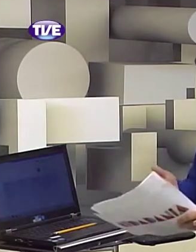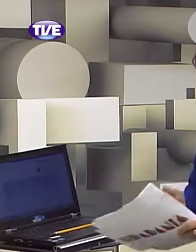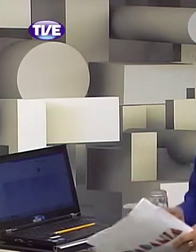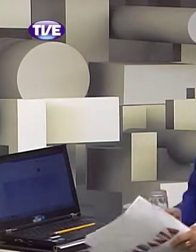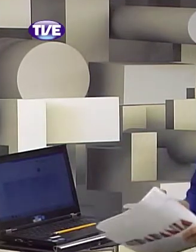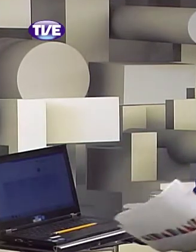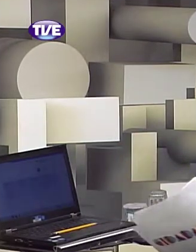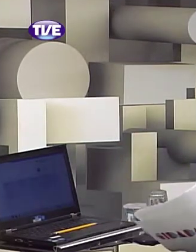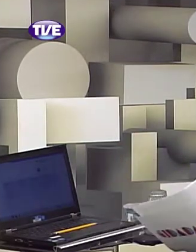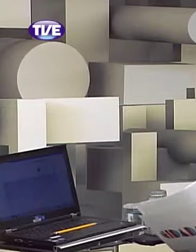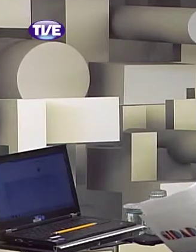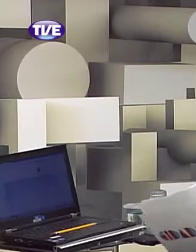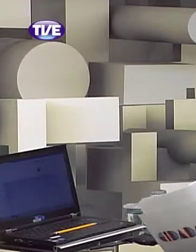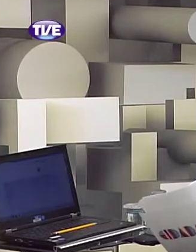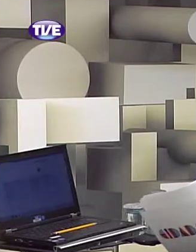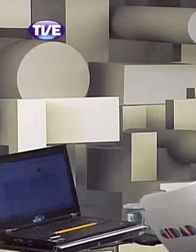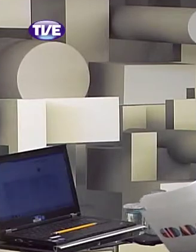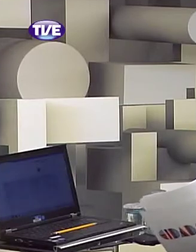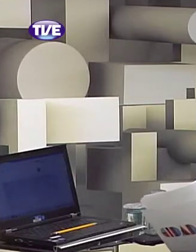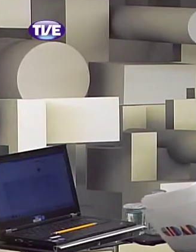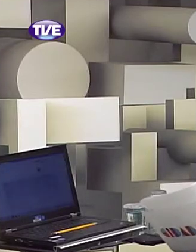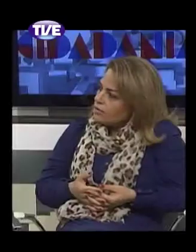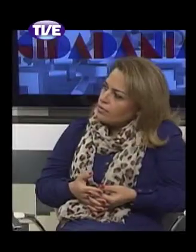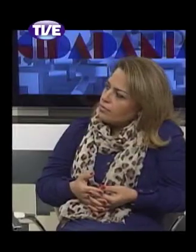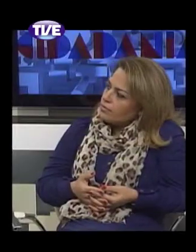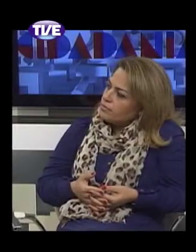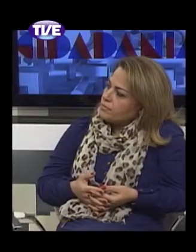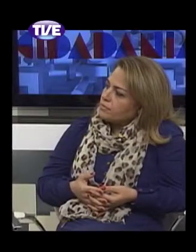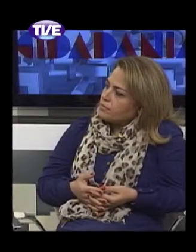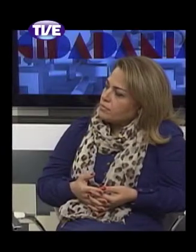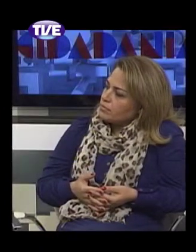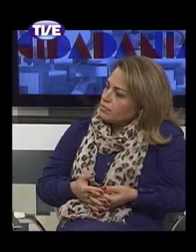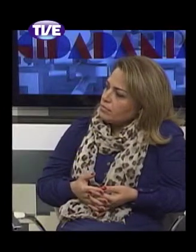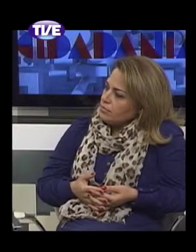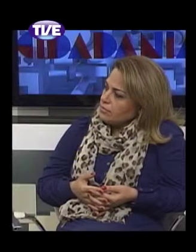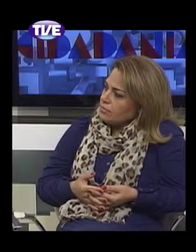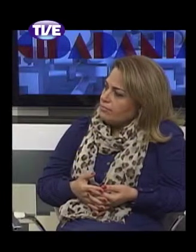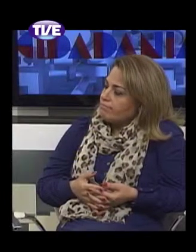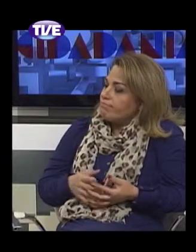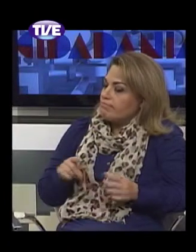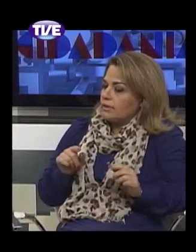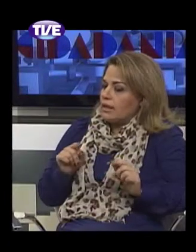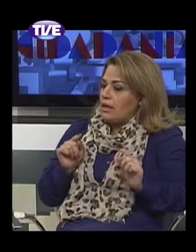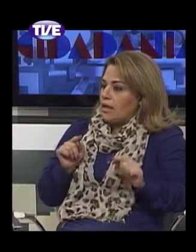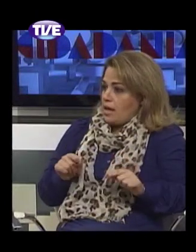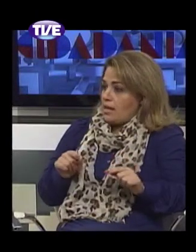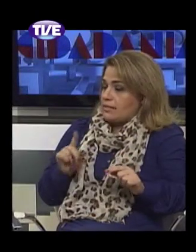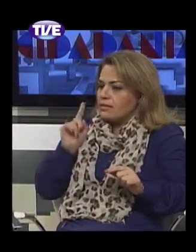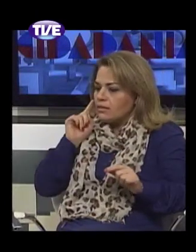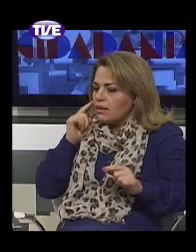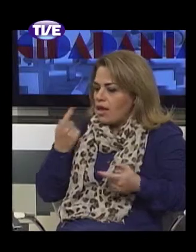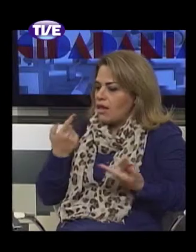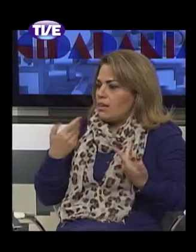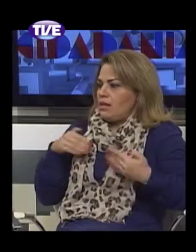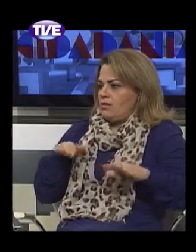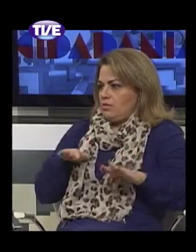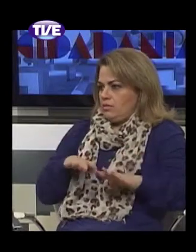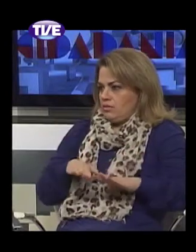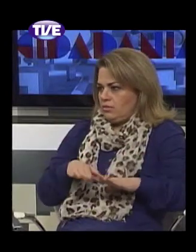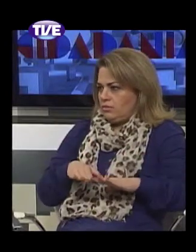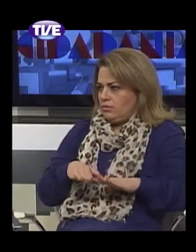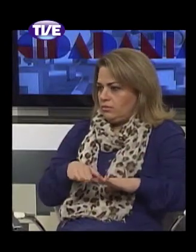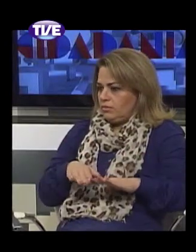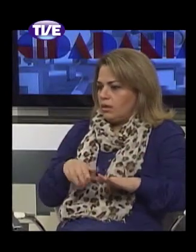como fazer para inserir melhor essas pessoas? É, justamente esse paradigma da questão da inclusão é que precisa ser